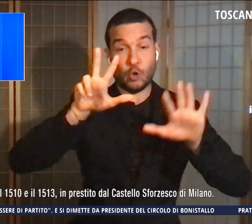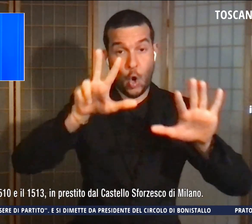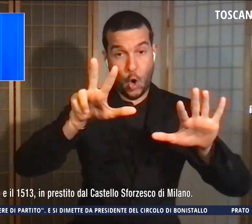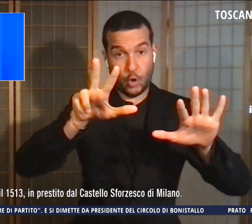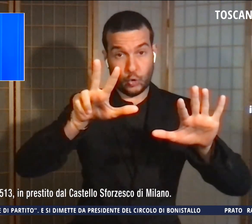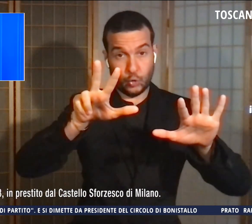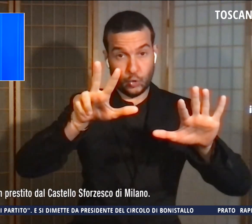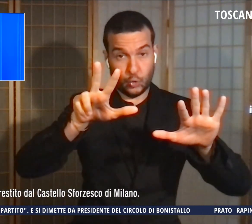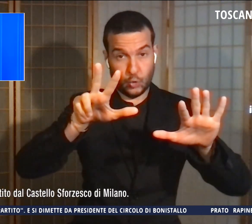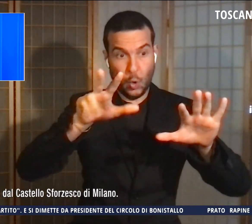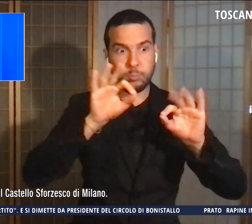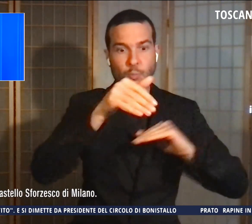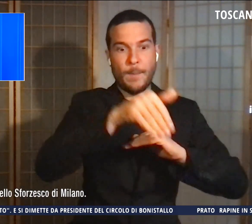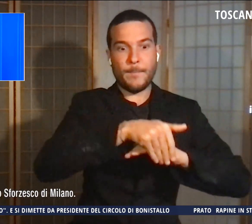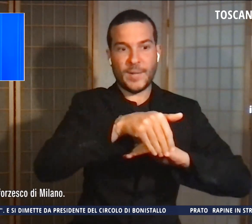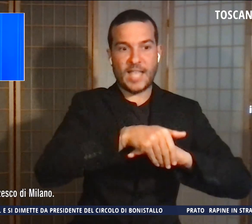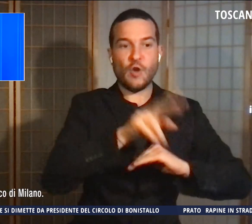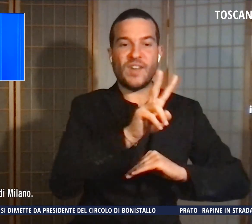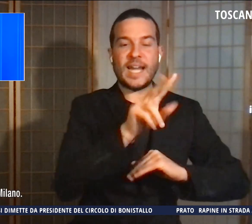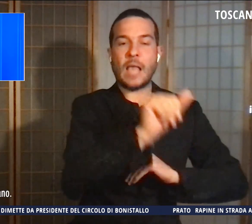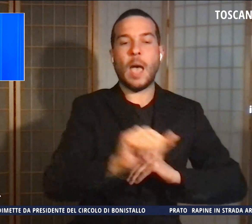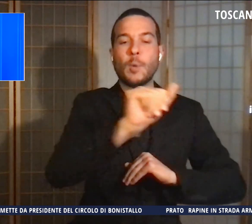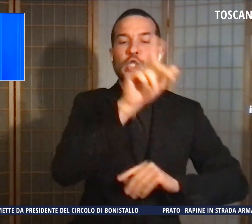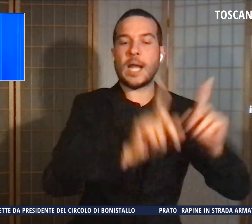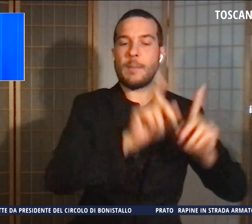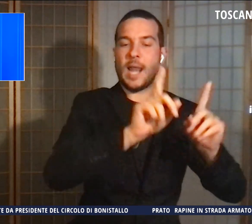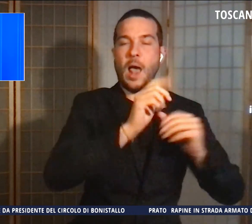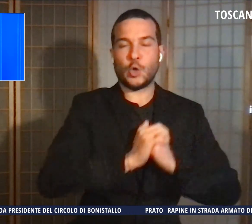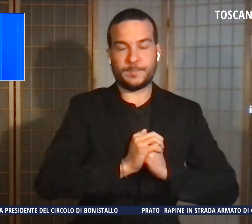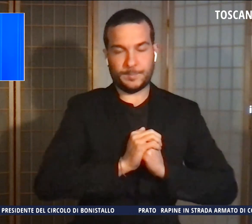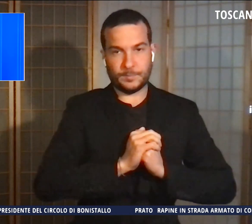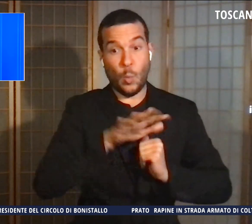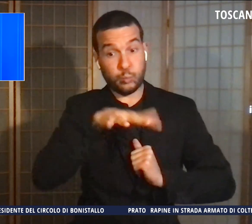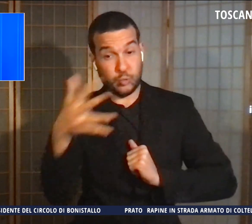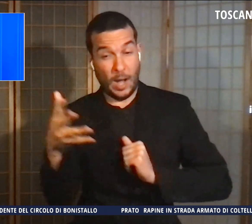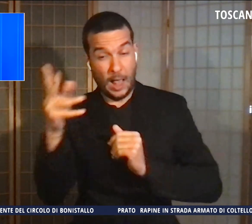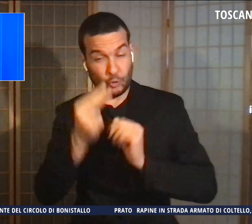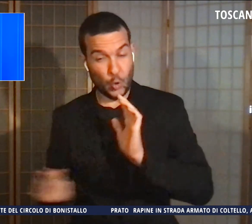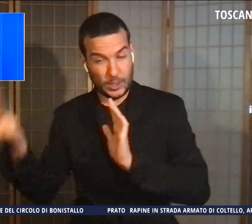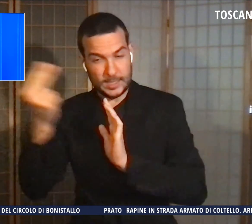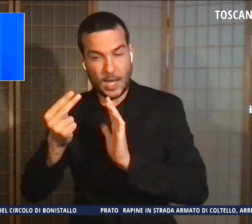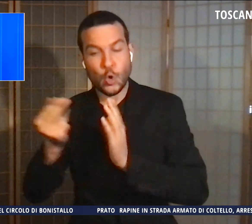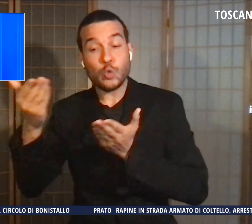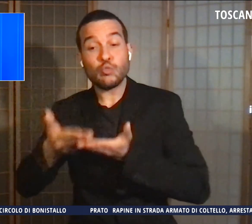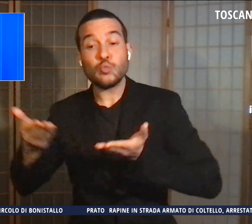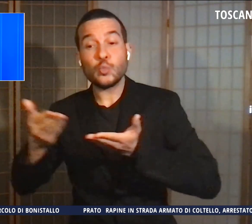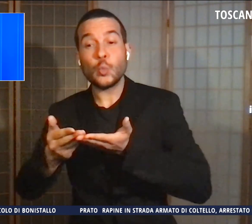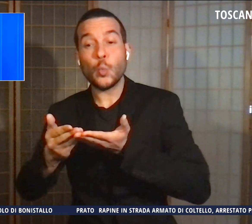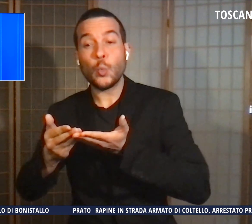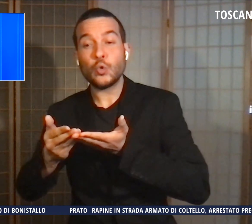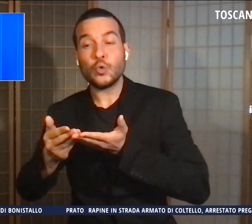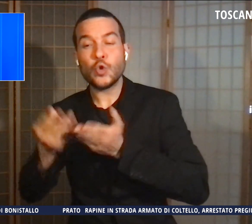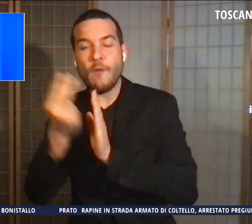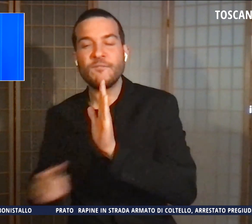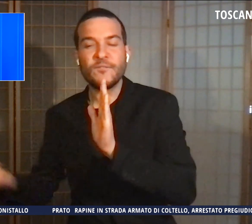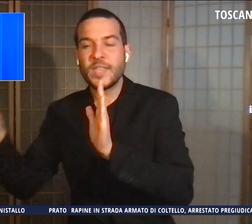dalla Veneranda Ambrosiana di Milano, e studio di una figuretta e di mezzo busto maschili